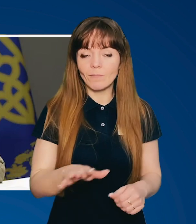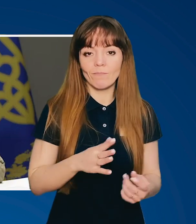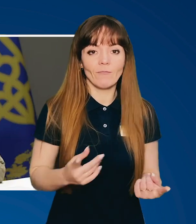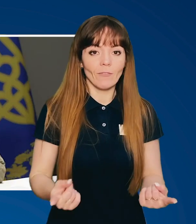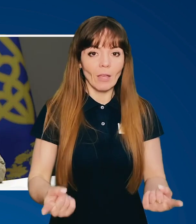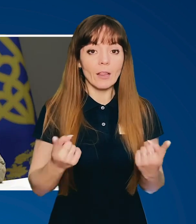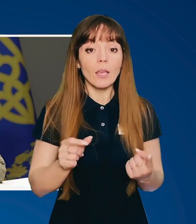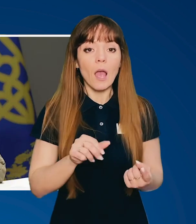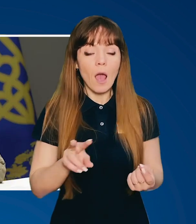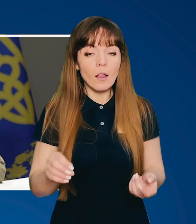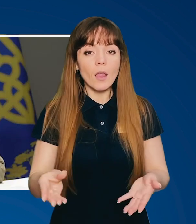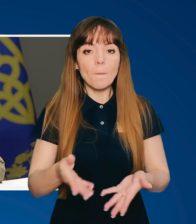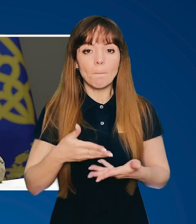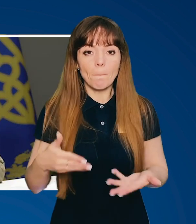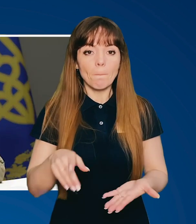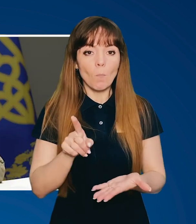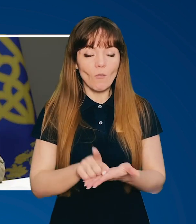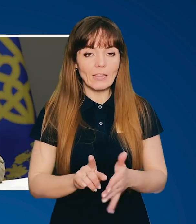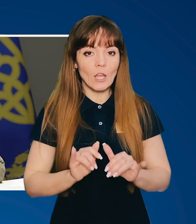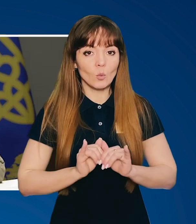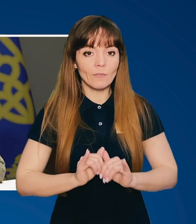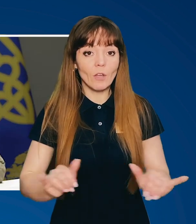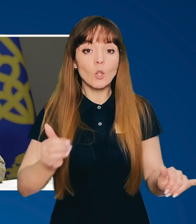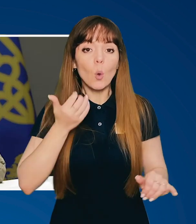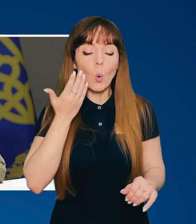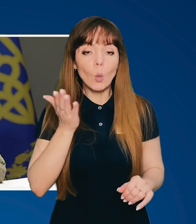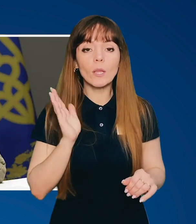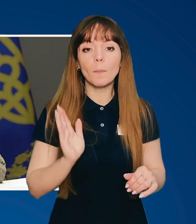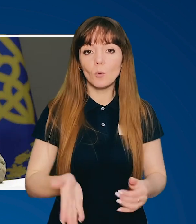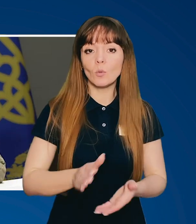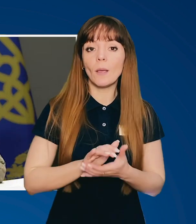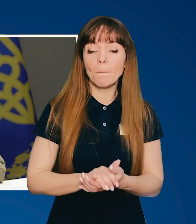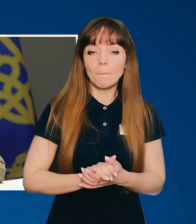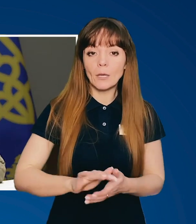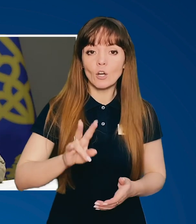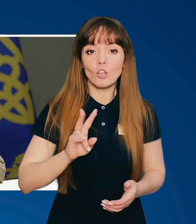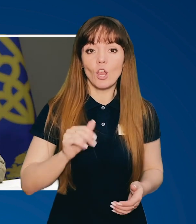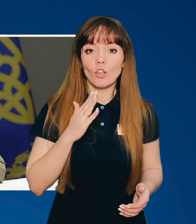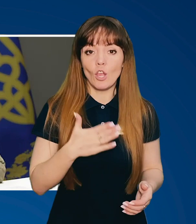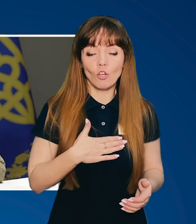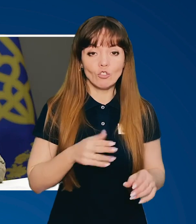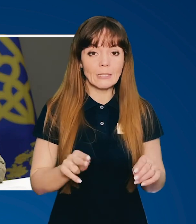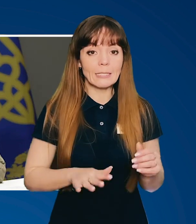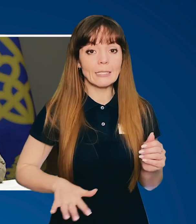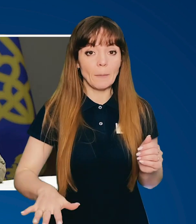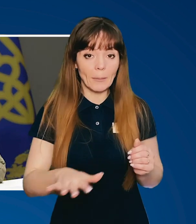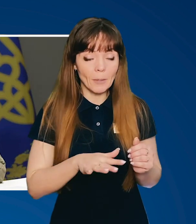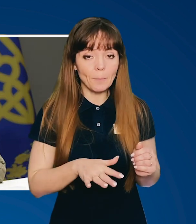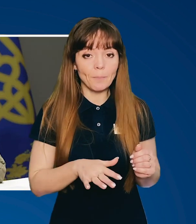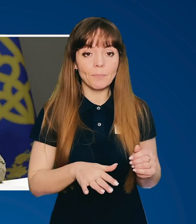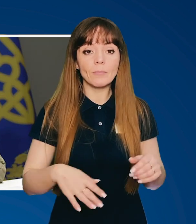великі, але ми повинні їх розвивати, коли буде мир на нашій землі. Так,